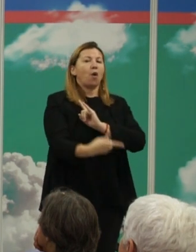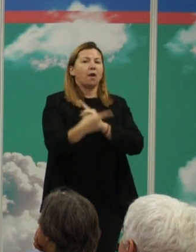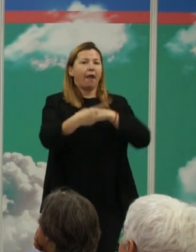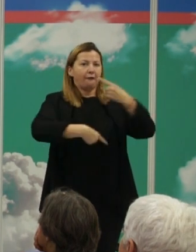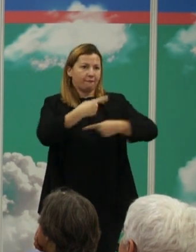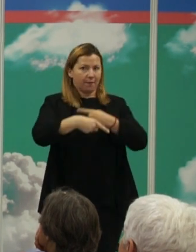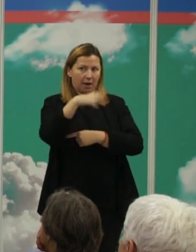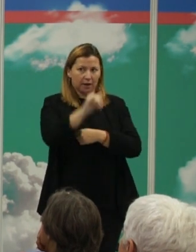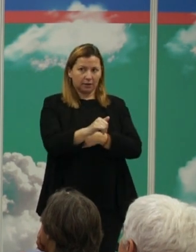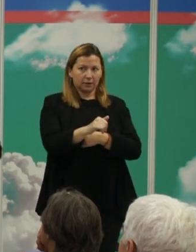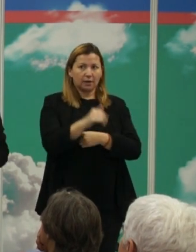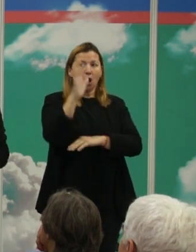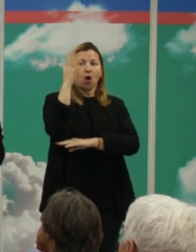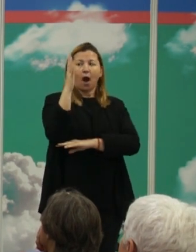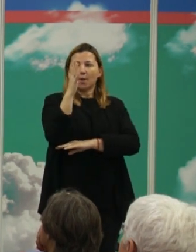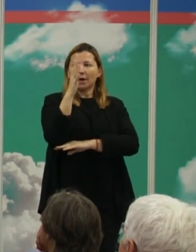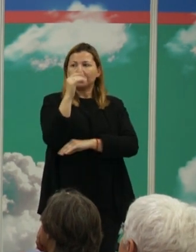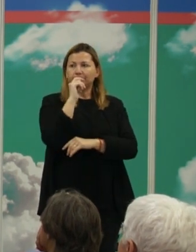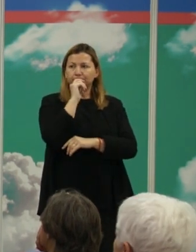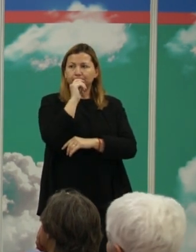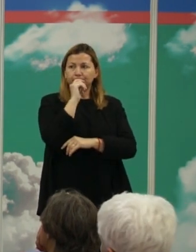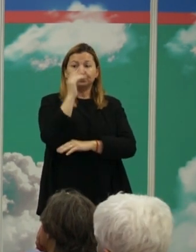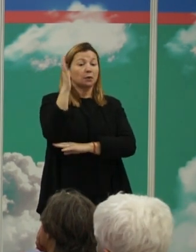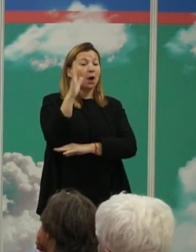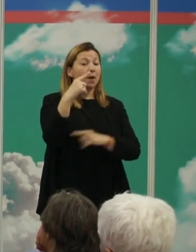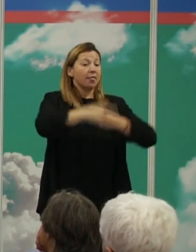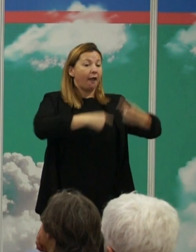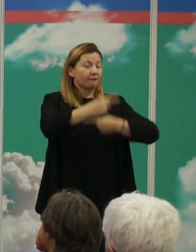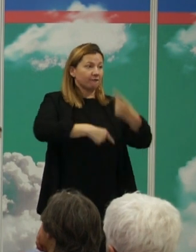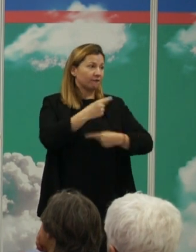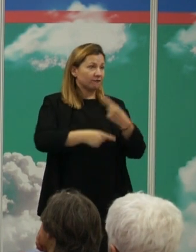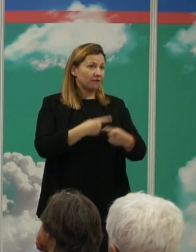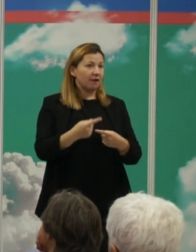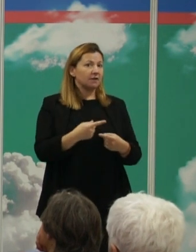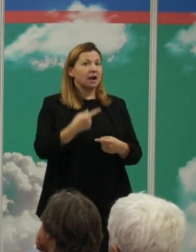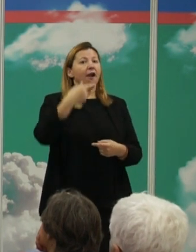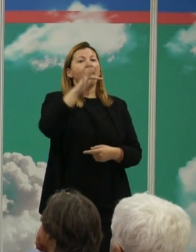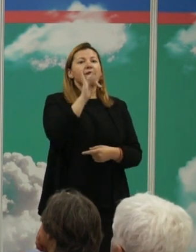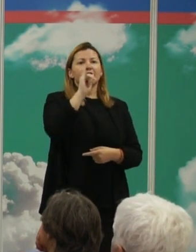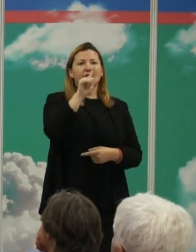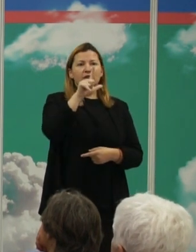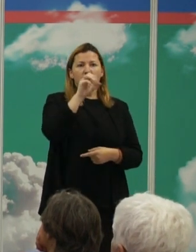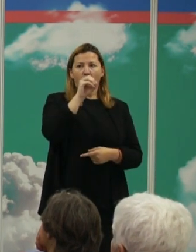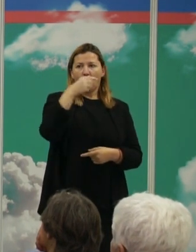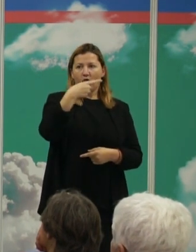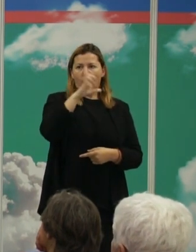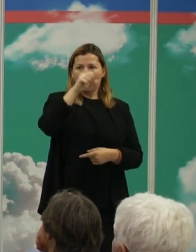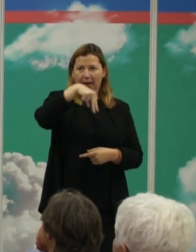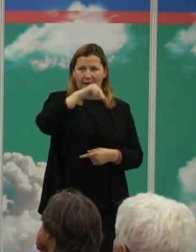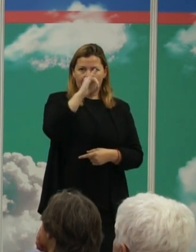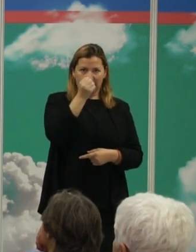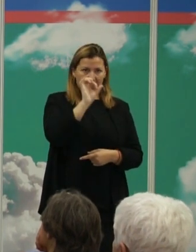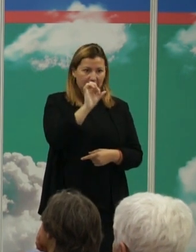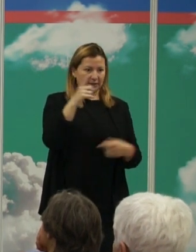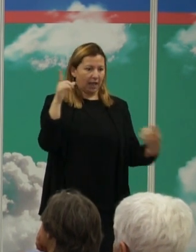los árboles de familias de especies que se llaman filogenias pues cada especie está conectada con